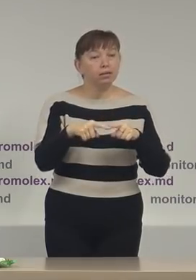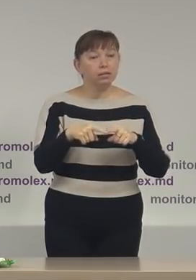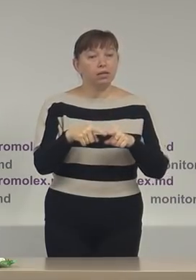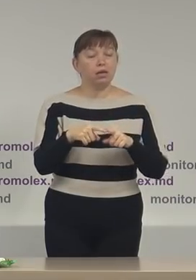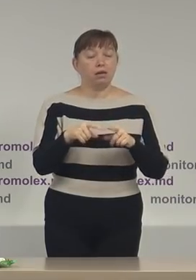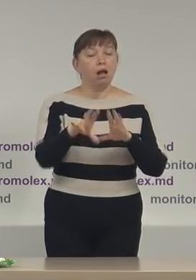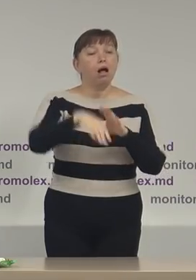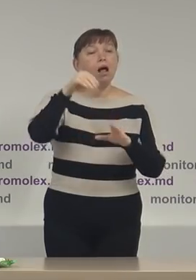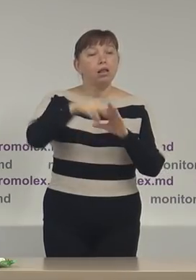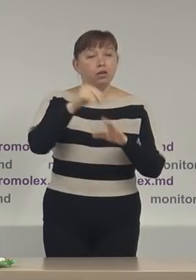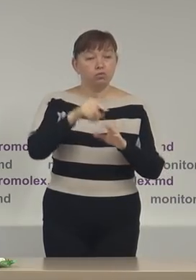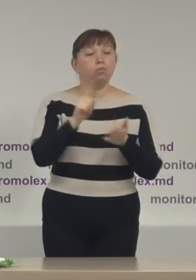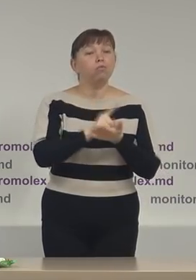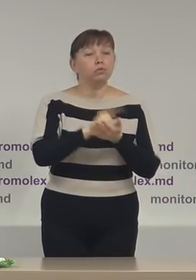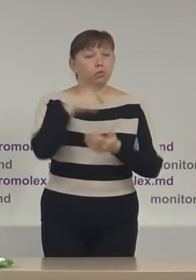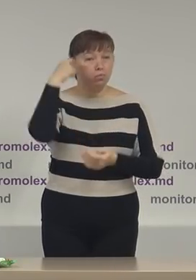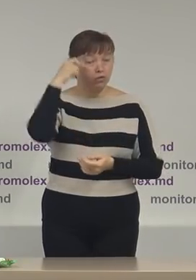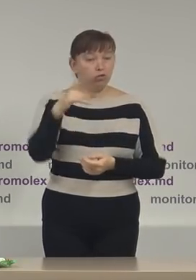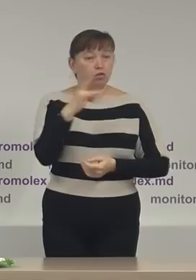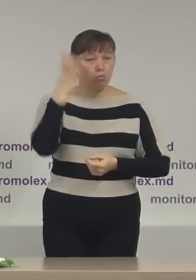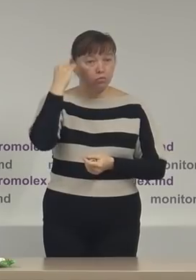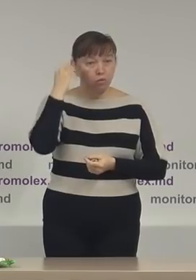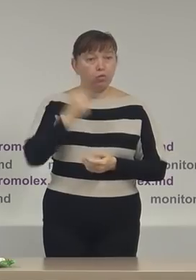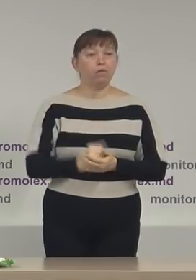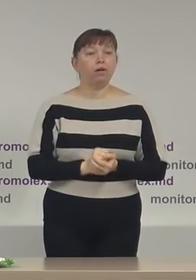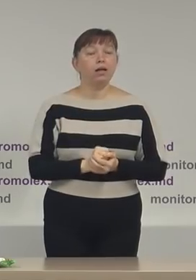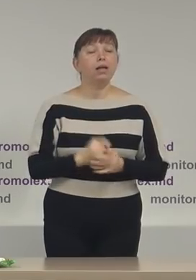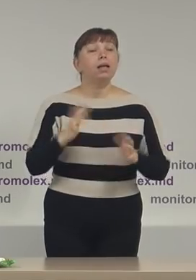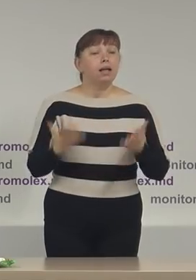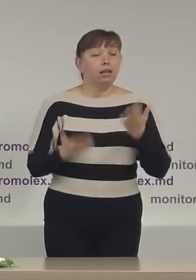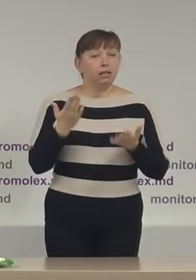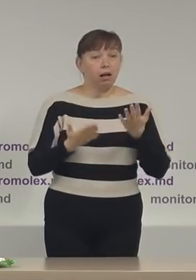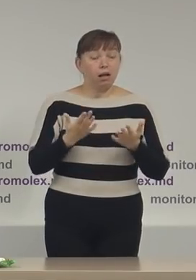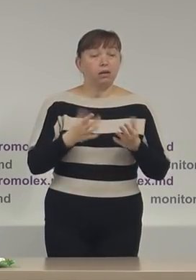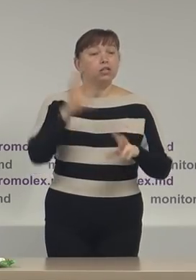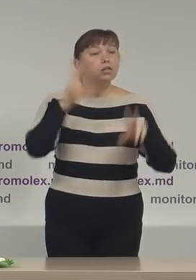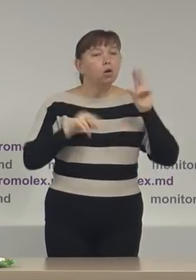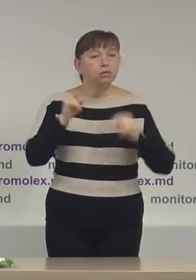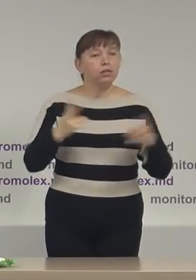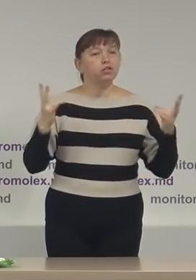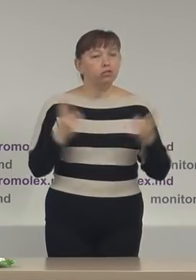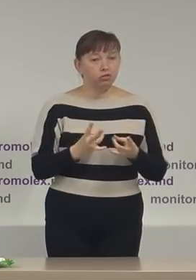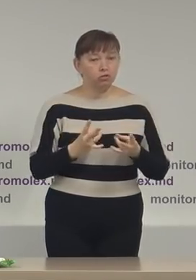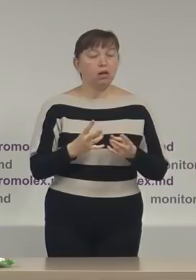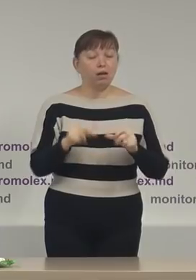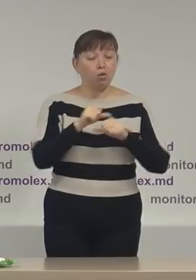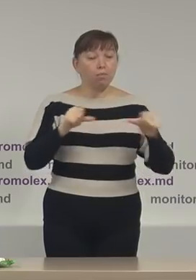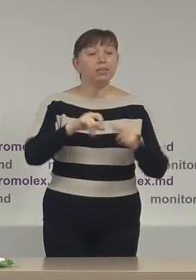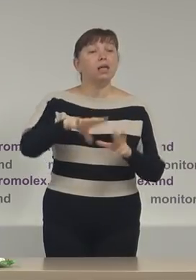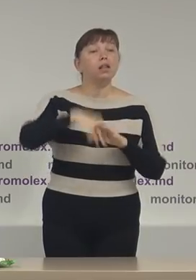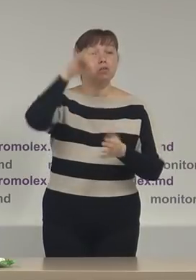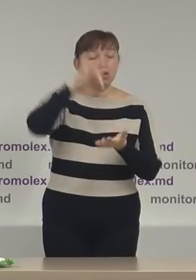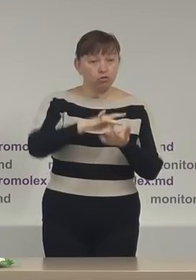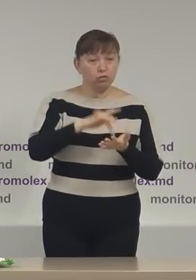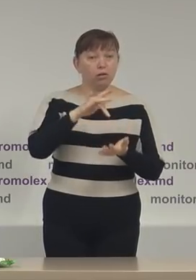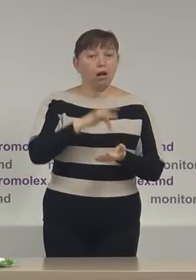alegerilor pentru funcție de președinte a Republicii Moldova, în cazul în care se consideră necesară de comisie electorală centrală în